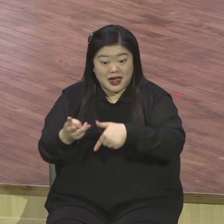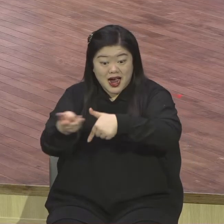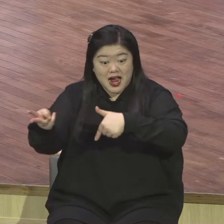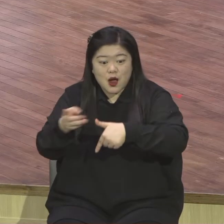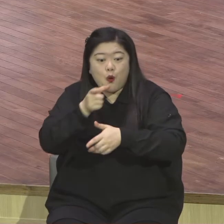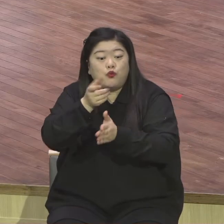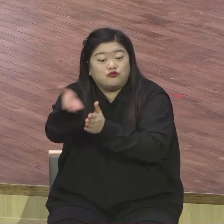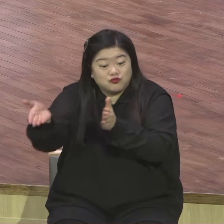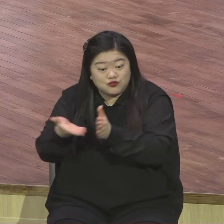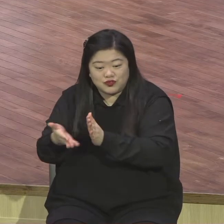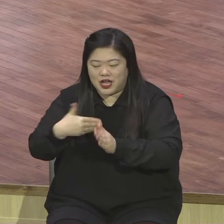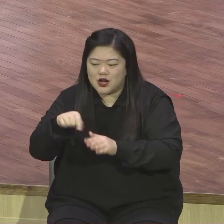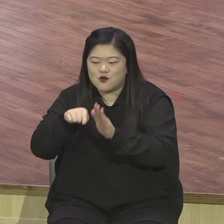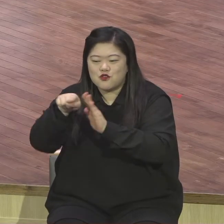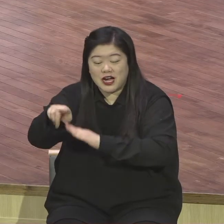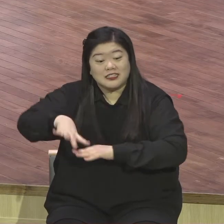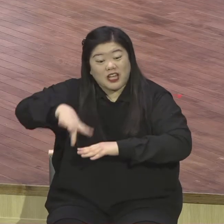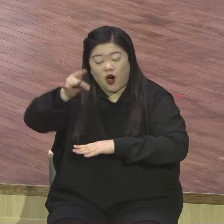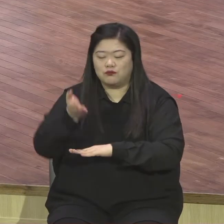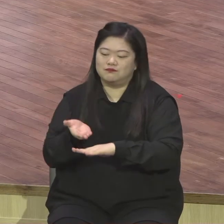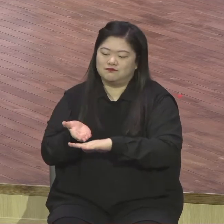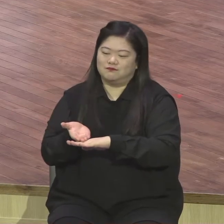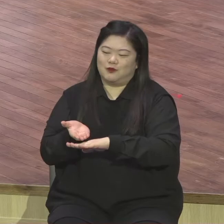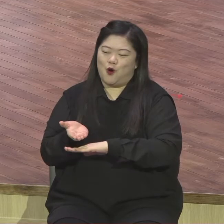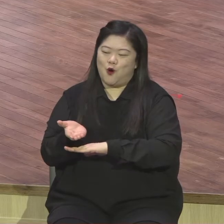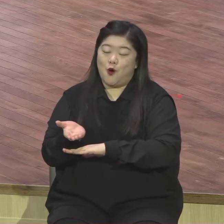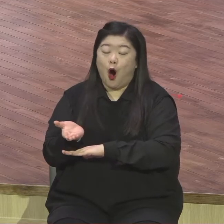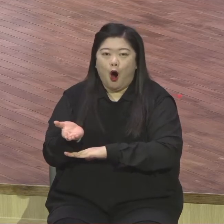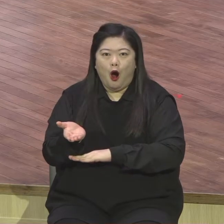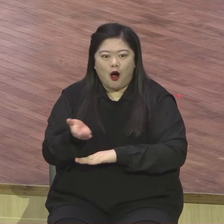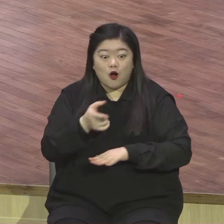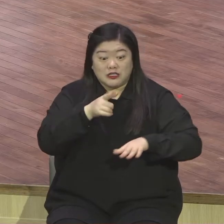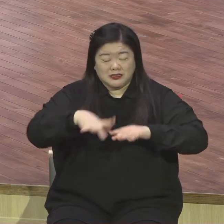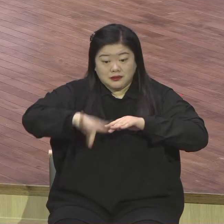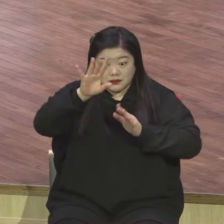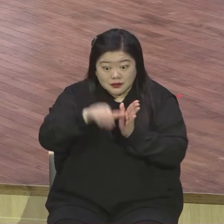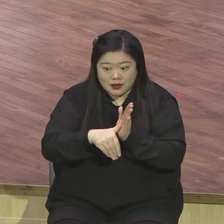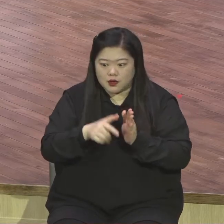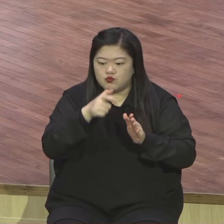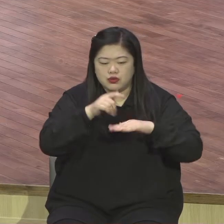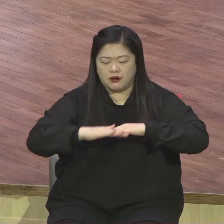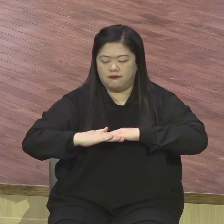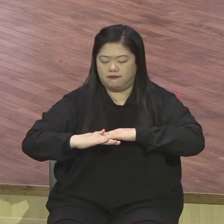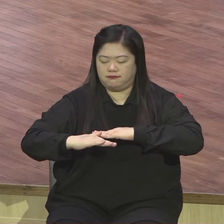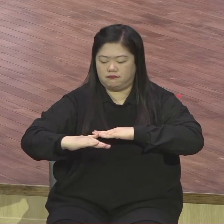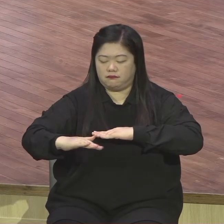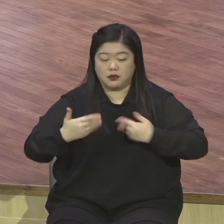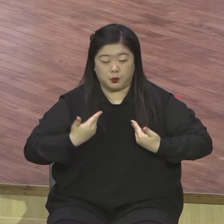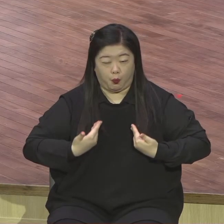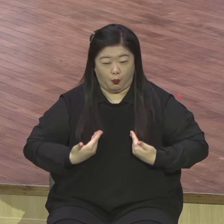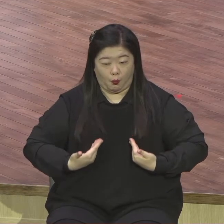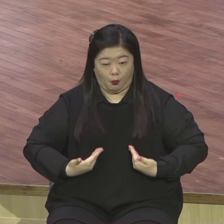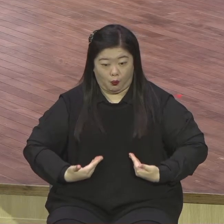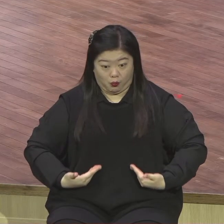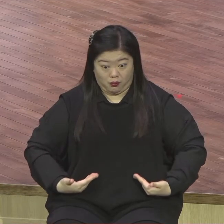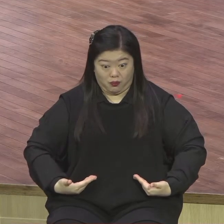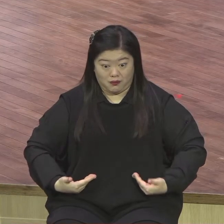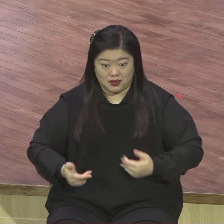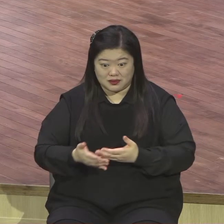짠짠하니까 좋잖아요. 가판에 나와가지고 배가 크진 않아요. 여행자들 다니는 몇십 명